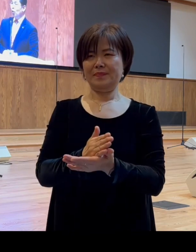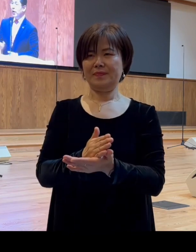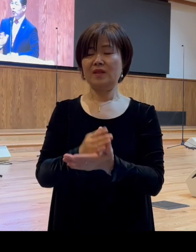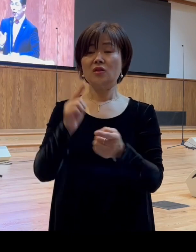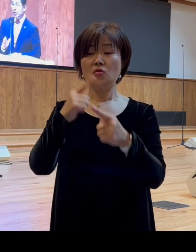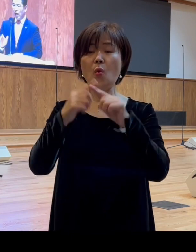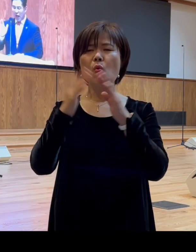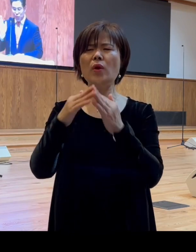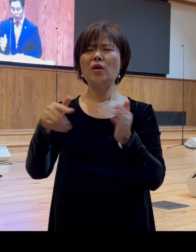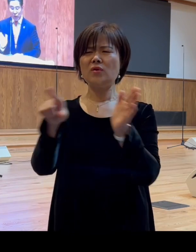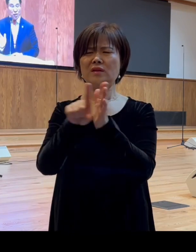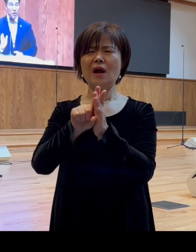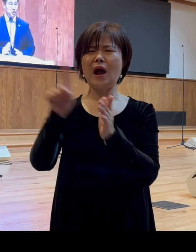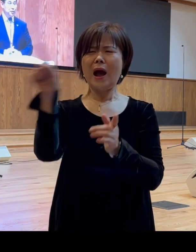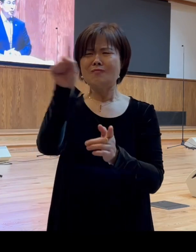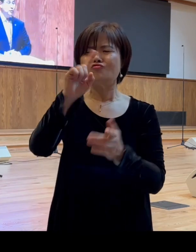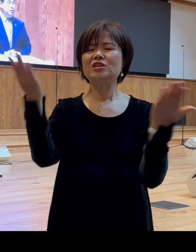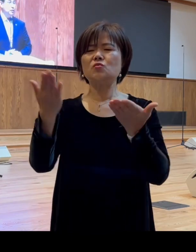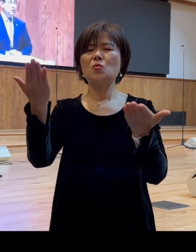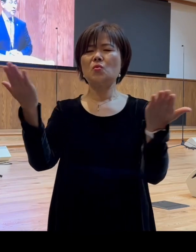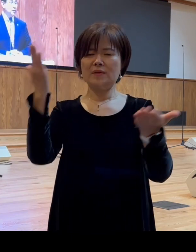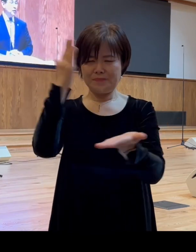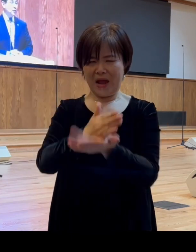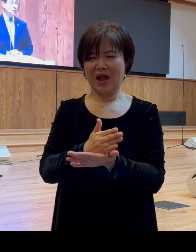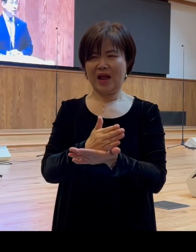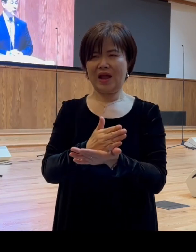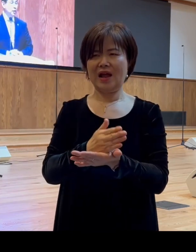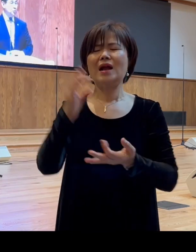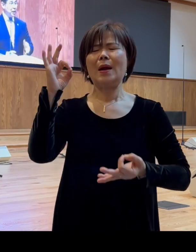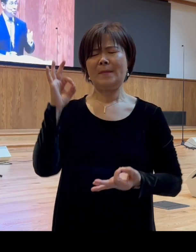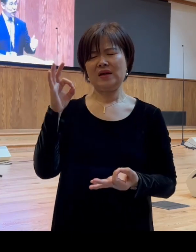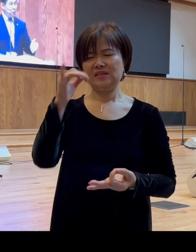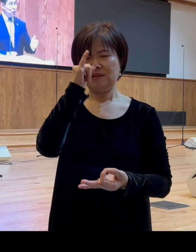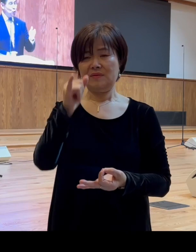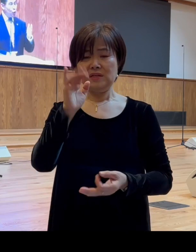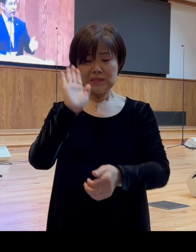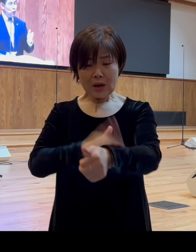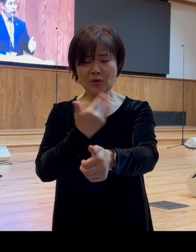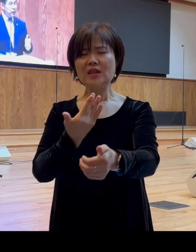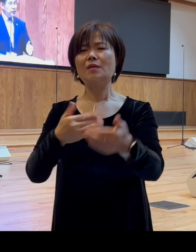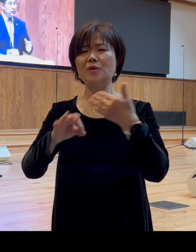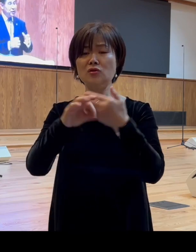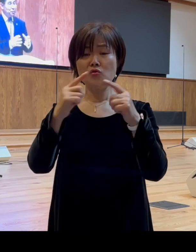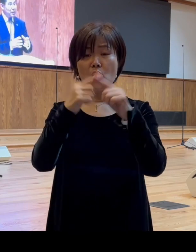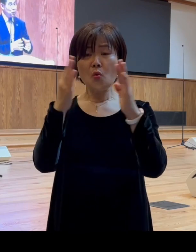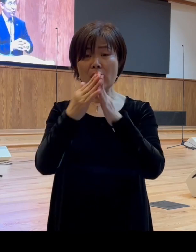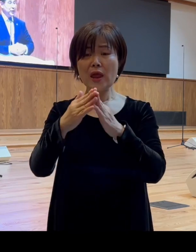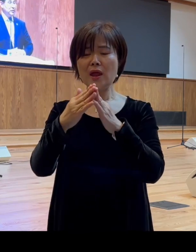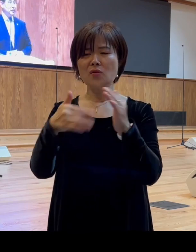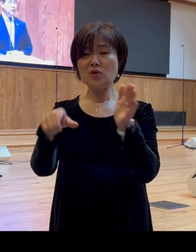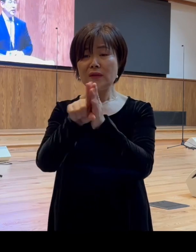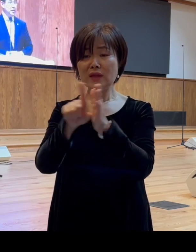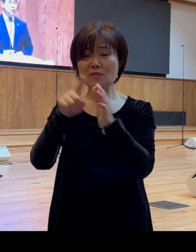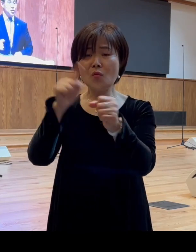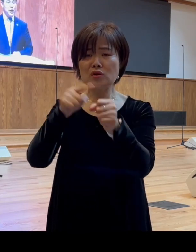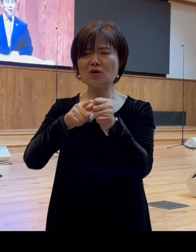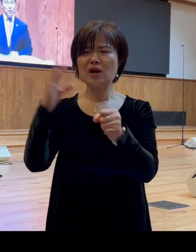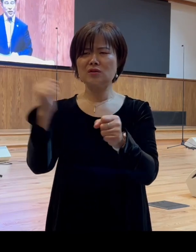위해서 아무것도 하지 마시라고 그럼 잘못하면 교회를 위한다는 그 말 속에 그저 사람들의 생각